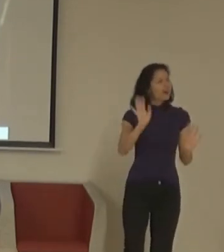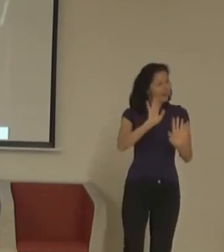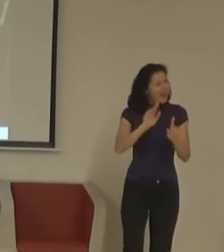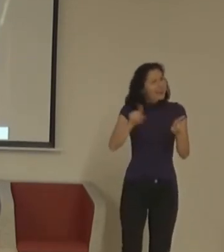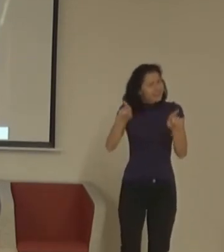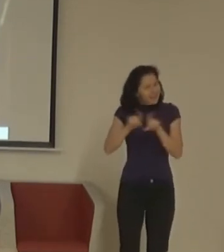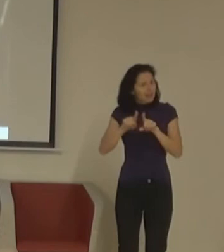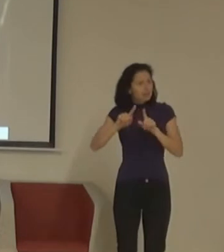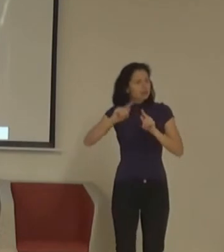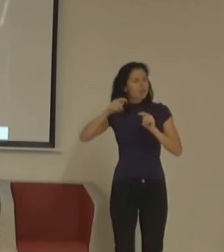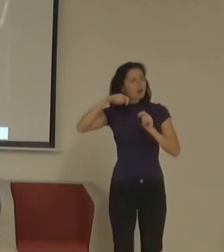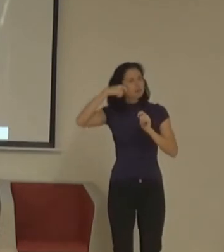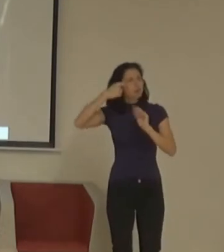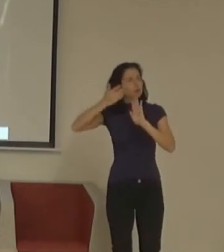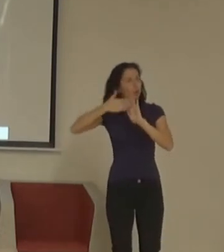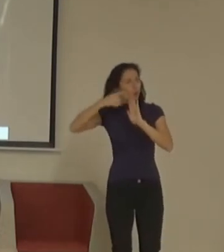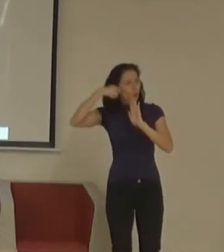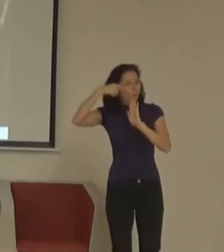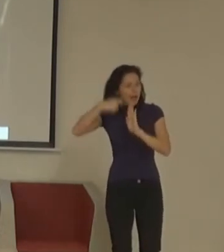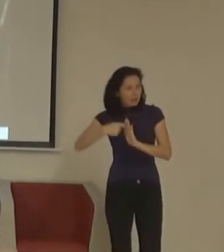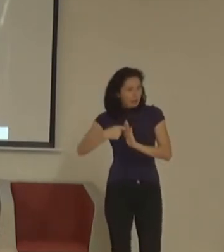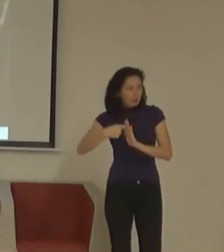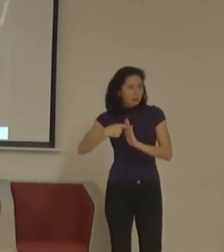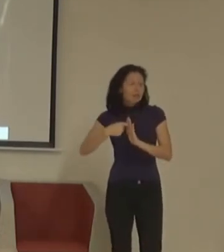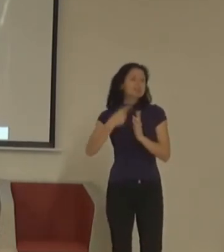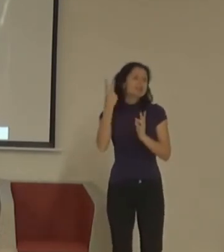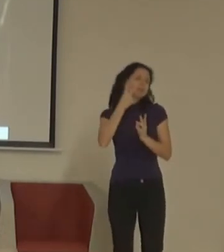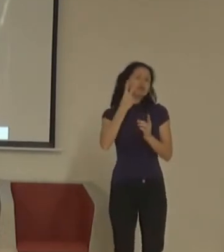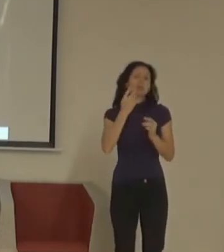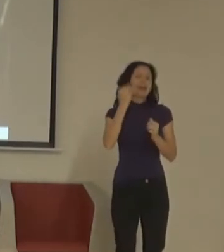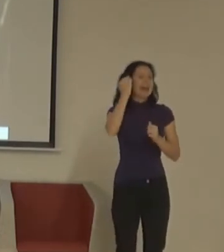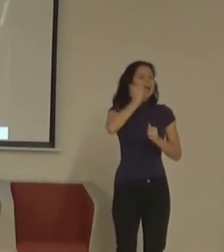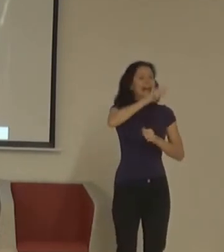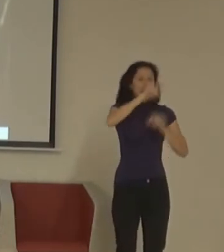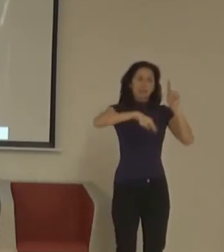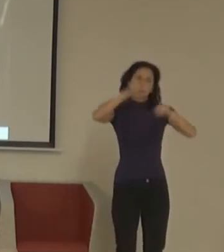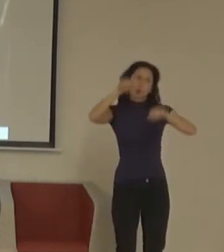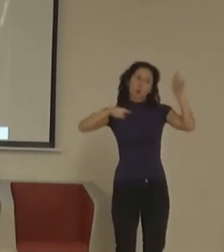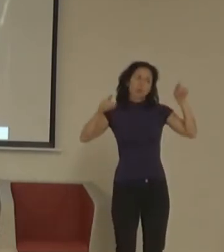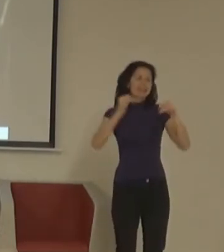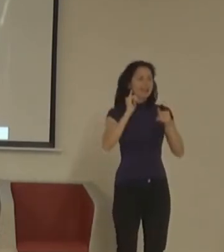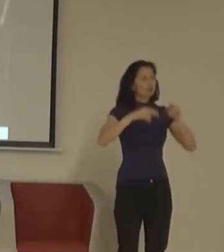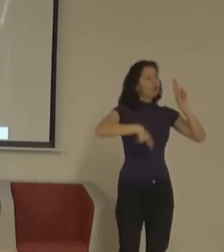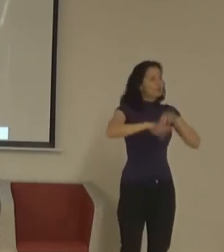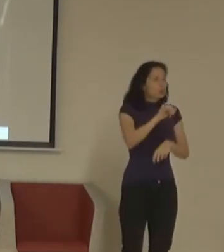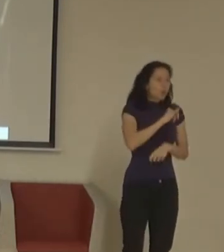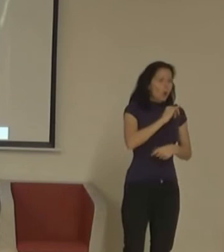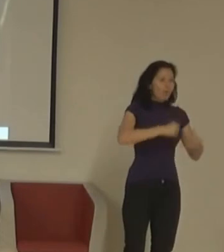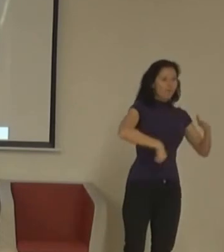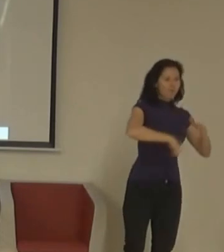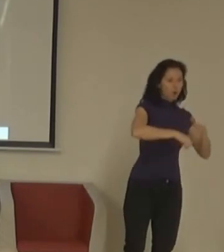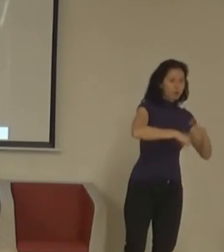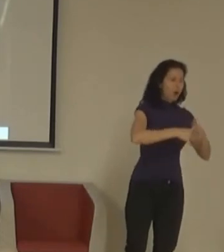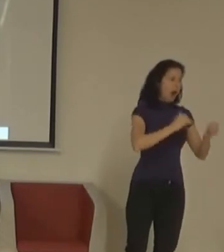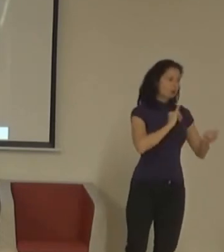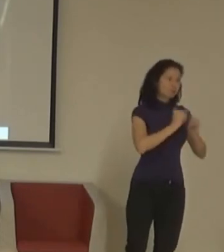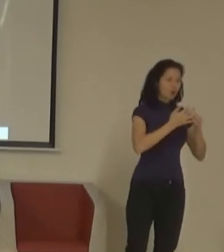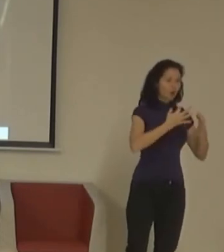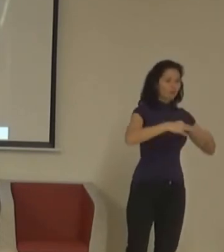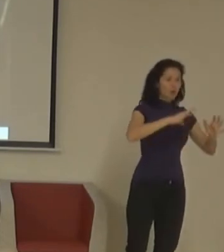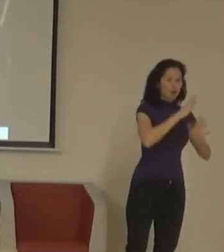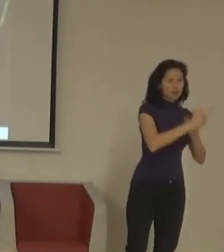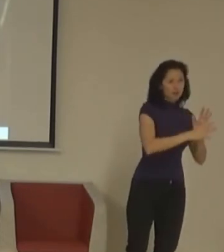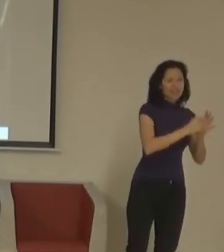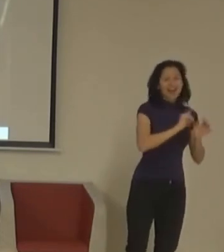netankuje, radši jde na fotbalový nápas, ale to je běžní, to patří i do běžní mainstreamové společnosti. Ale když už byste chtěli tam